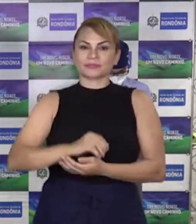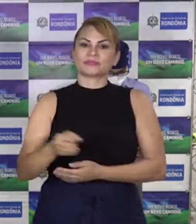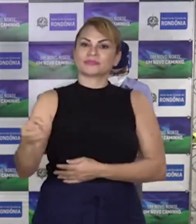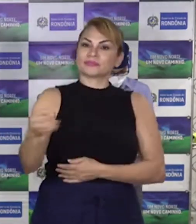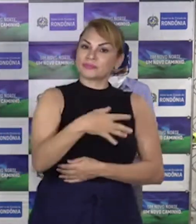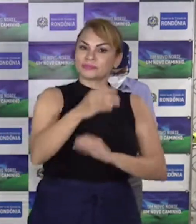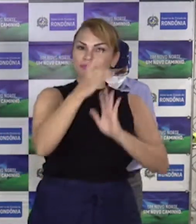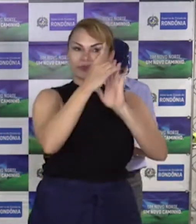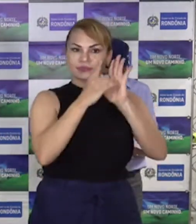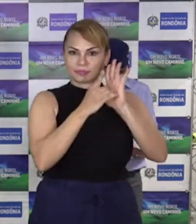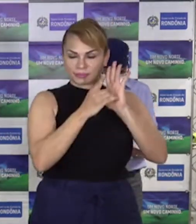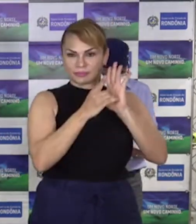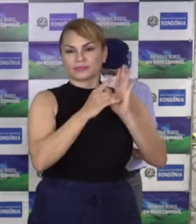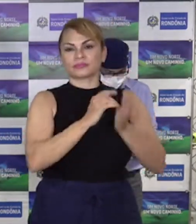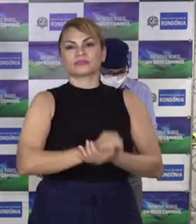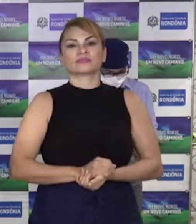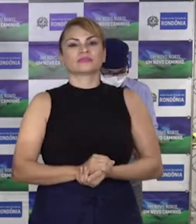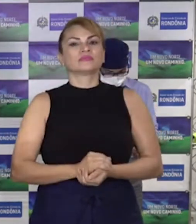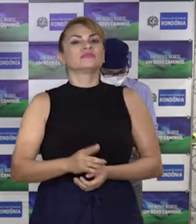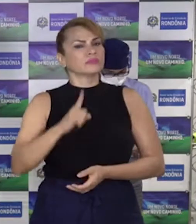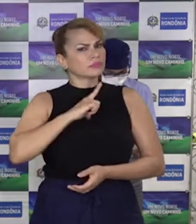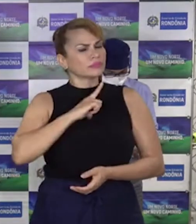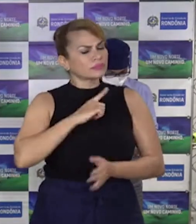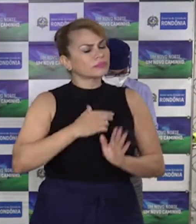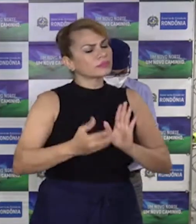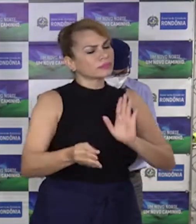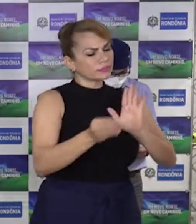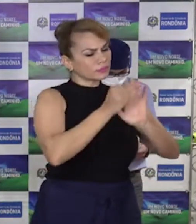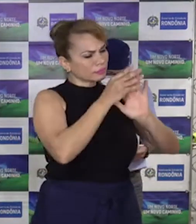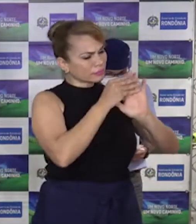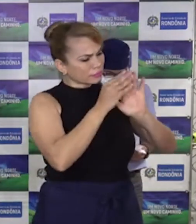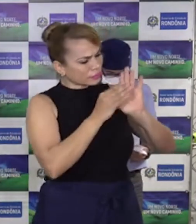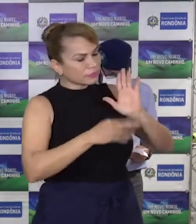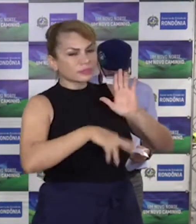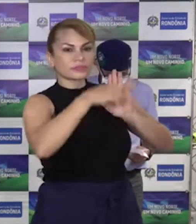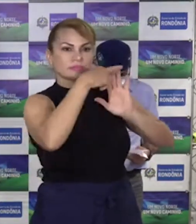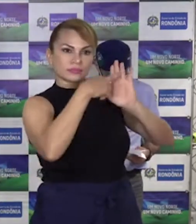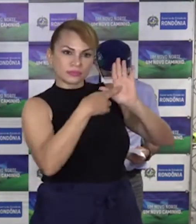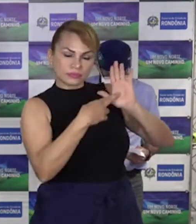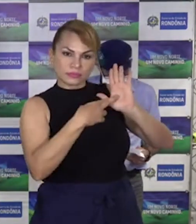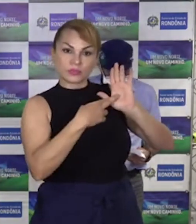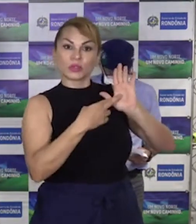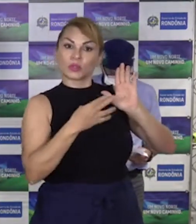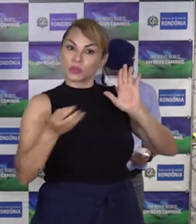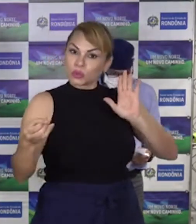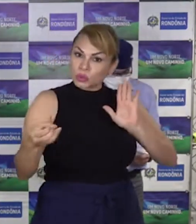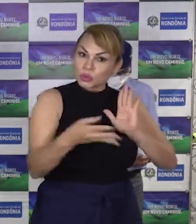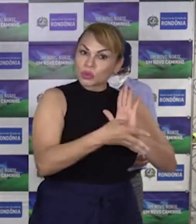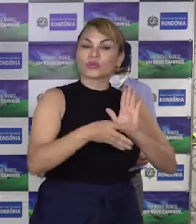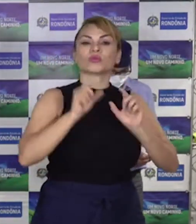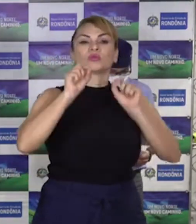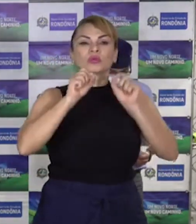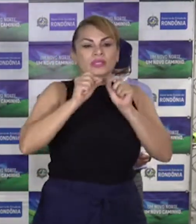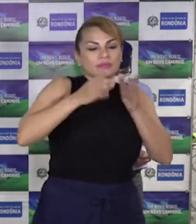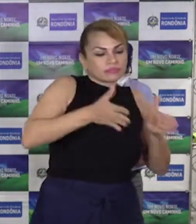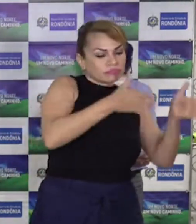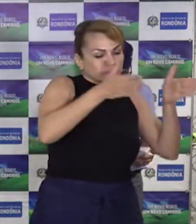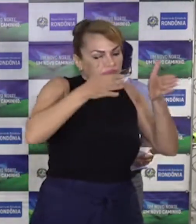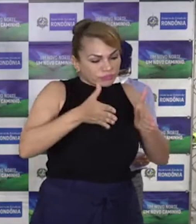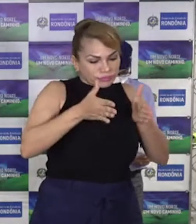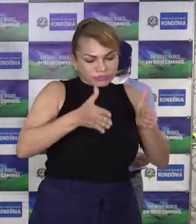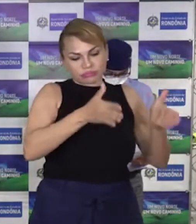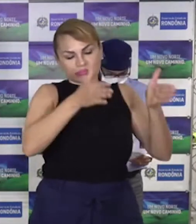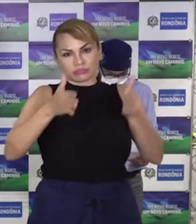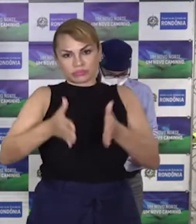cronograma de medidas de segurança para a retomada presencial das aulas da rede estadual em meia pandemia causada pelo coronavírus A